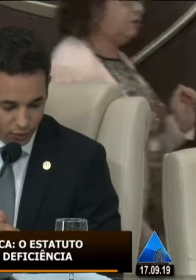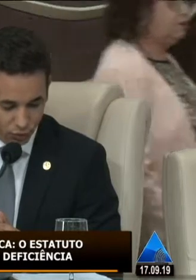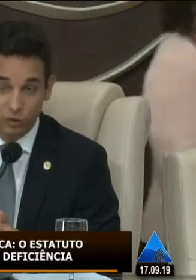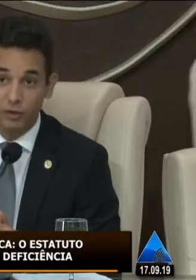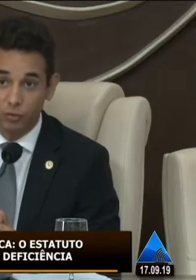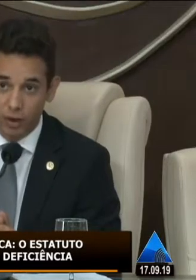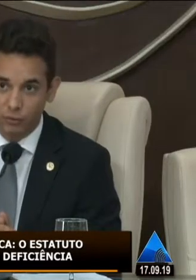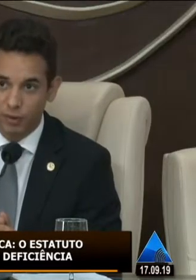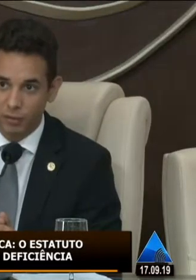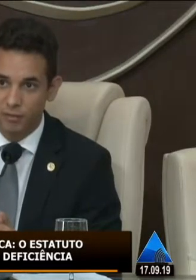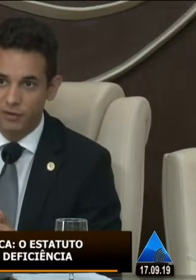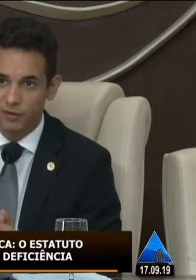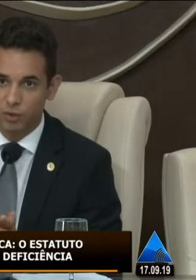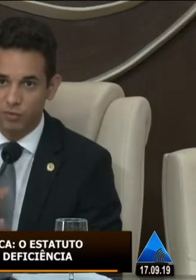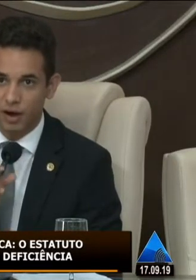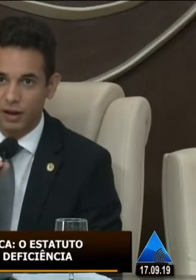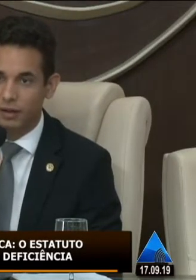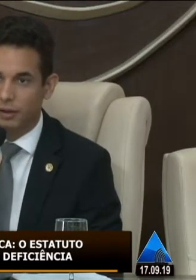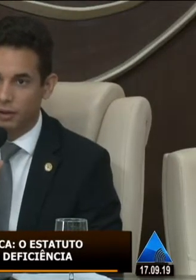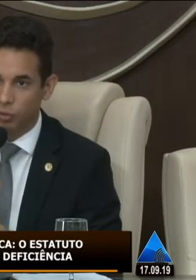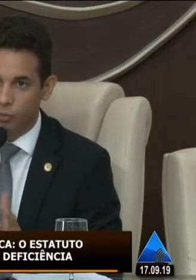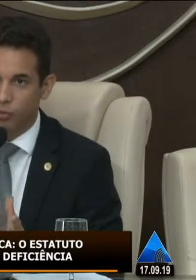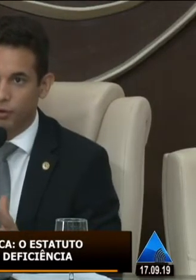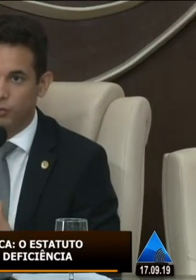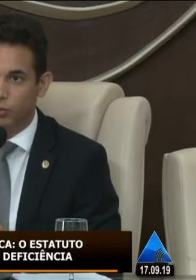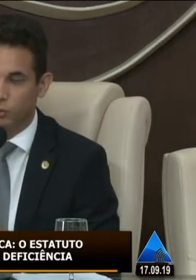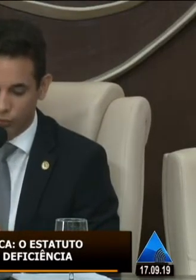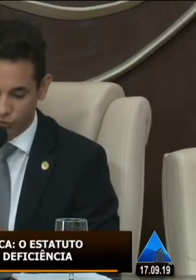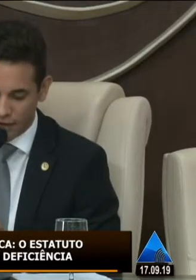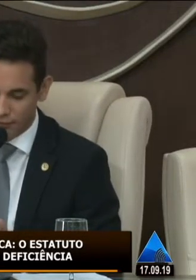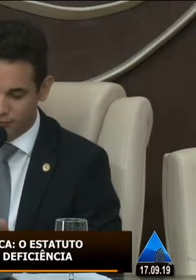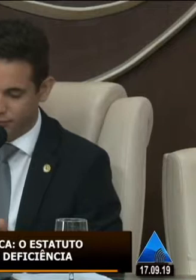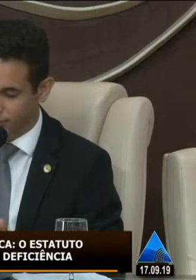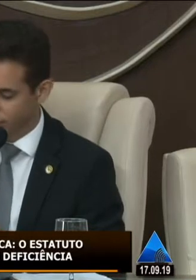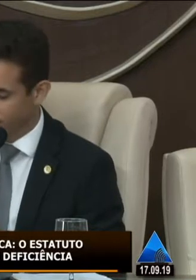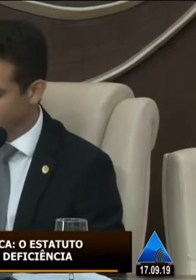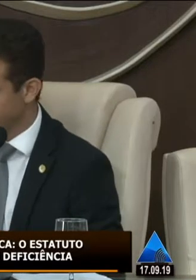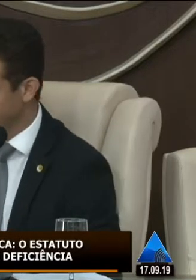e dos direitos humanos para também fazer a sua fala em nome do governo em nome do nosso estado